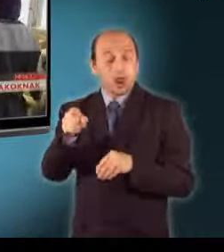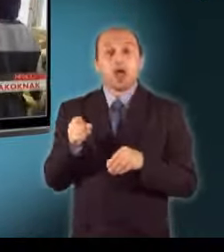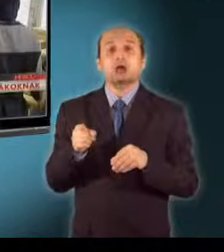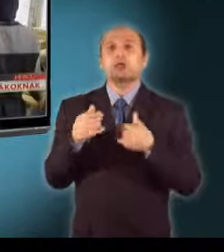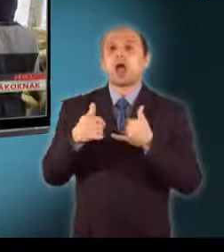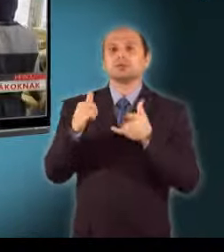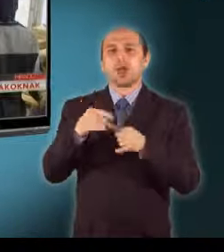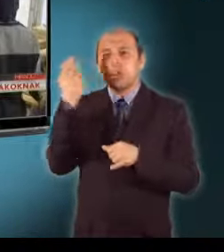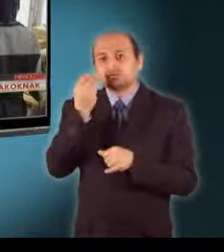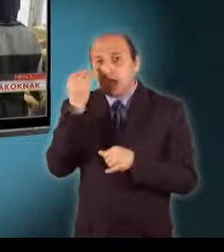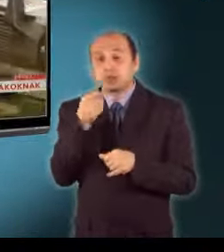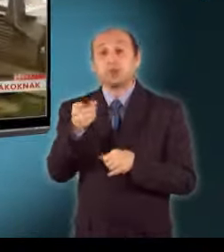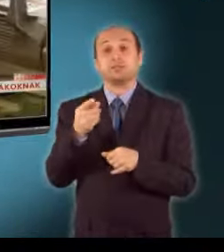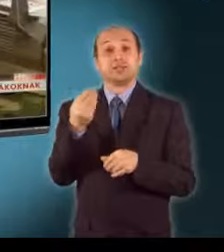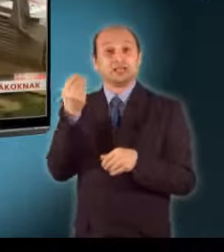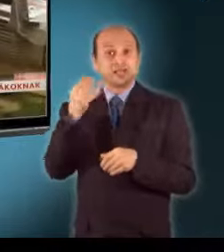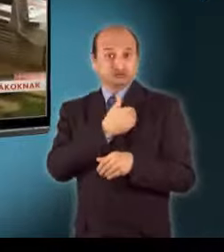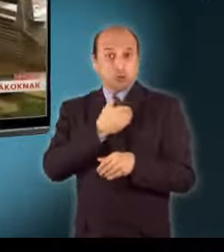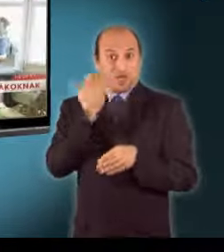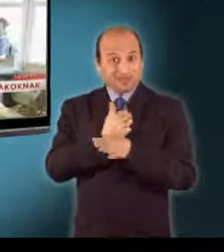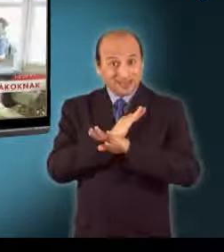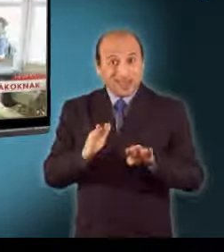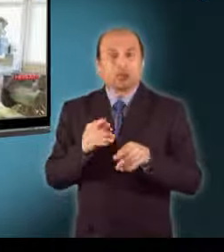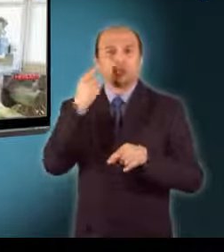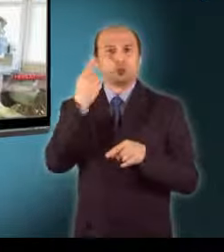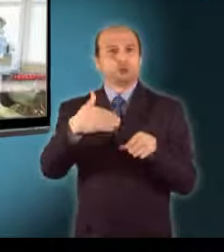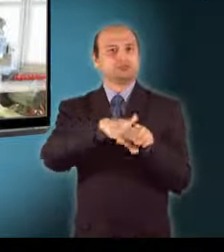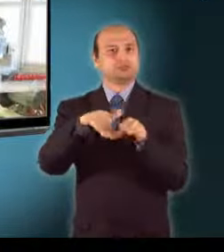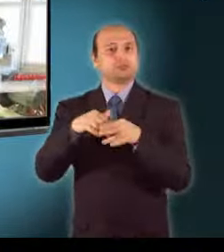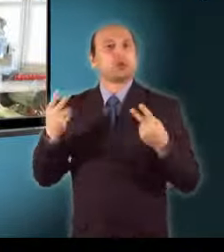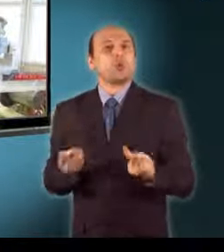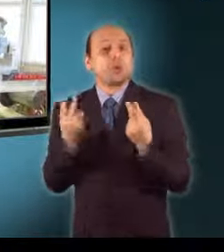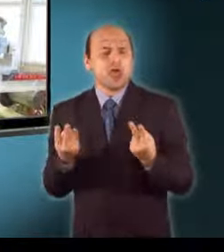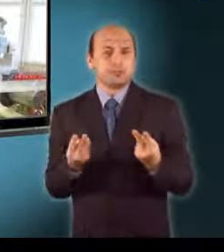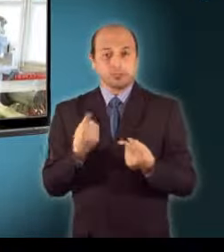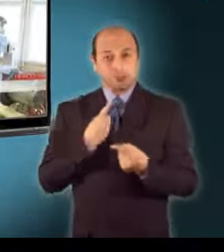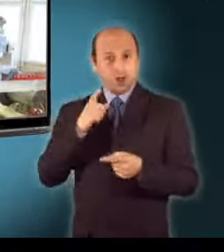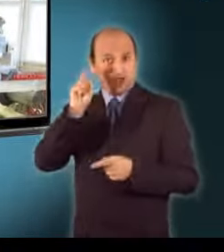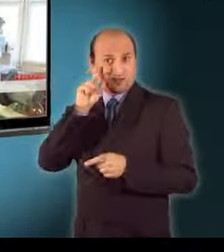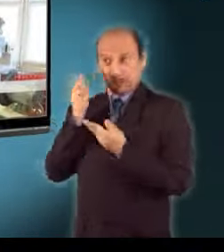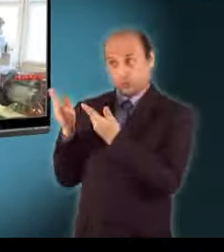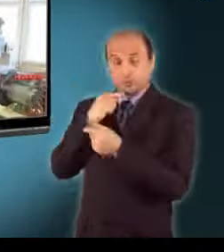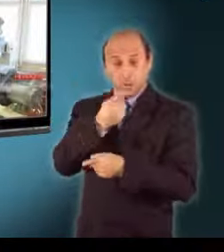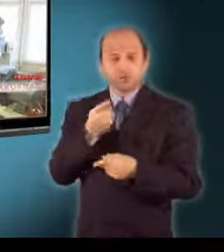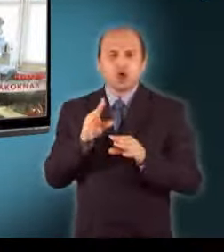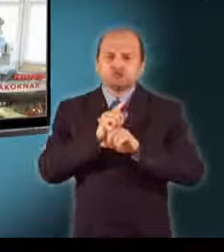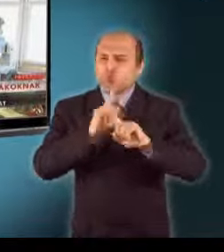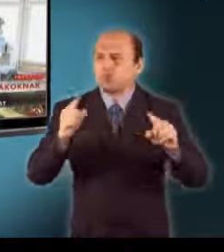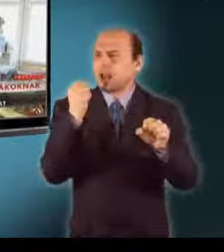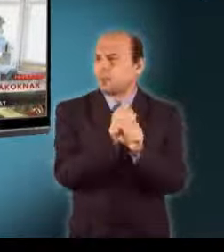iskola után könnyen el tudnak majd helyezkedni. Sok mindent el csinálni, sok érdekes dolg van itt,